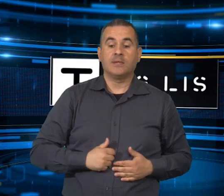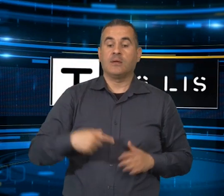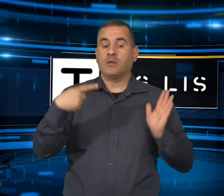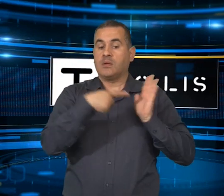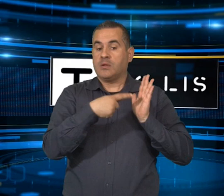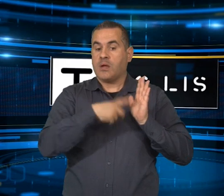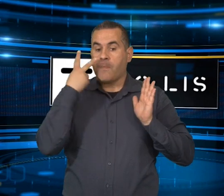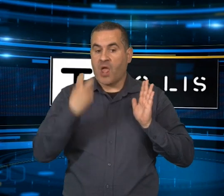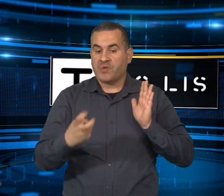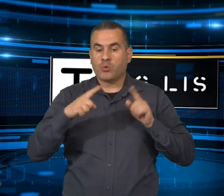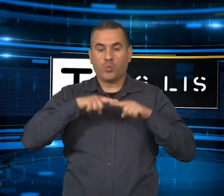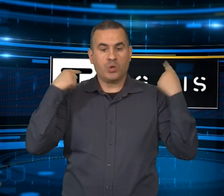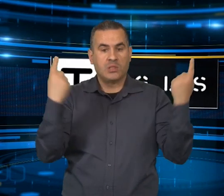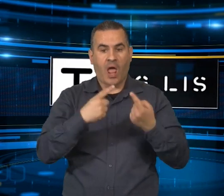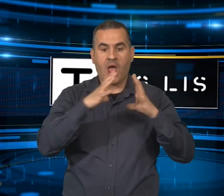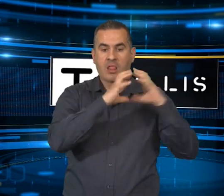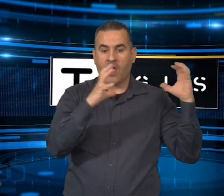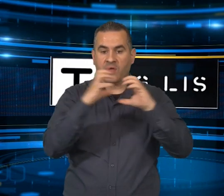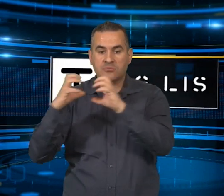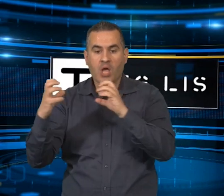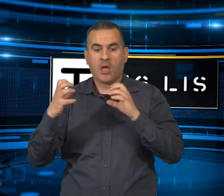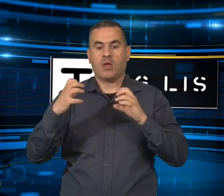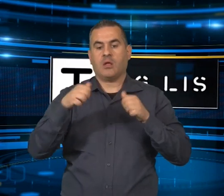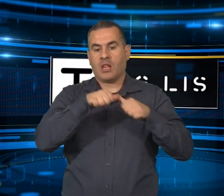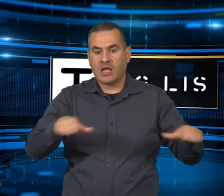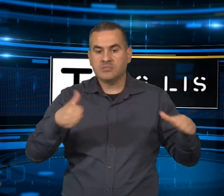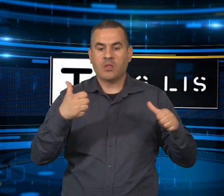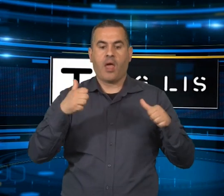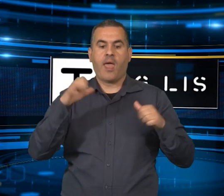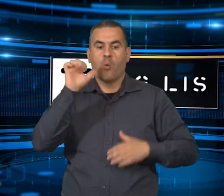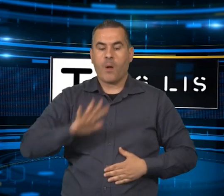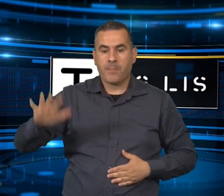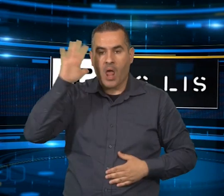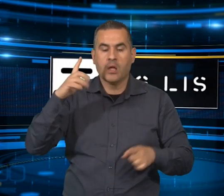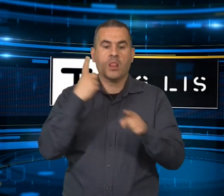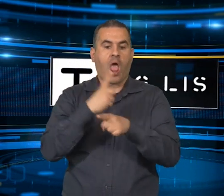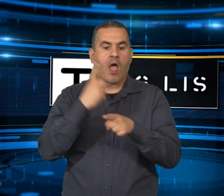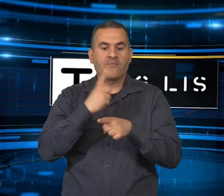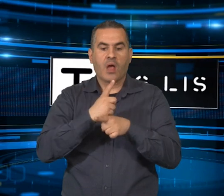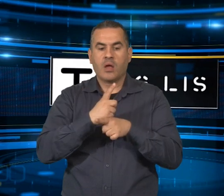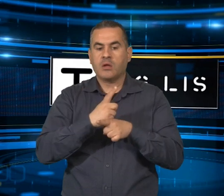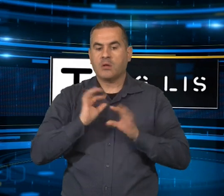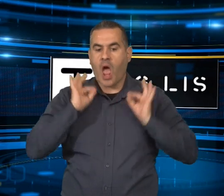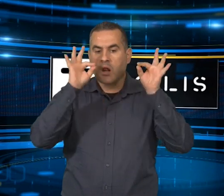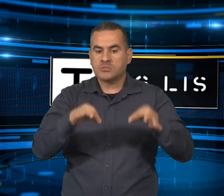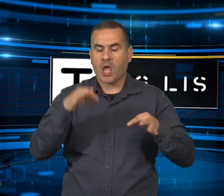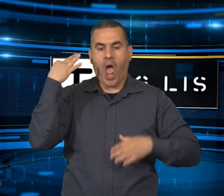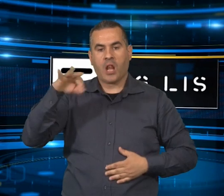ha rappresentato il pico storico per l'attività delle qualificazioni, con più di 2 miliardi di euro investiti e oltre 52 mila abitazioni ristrutturate.